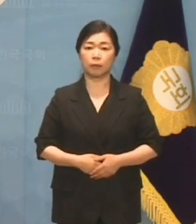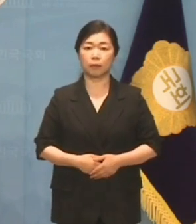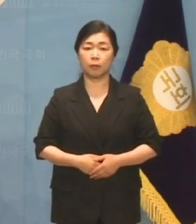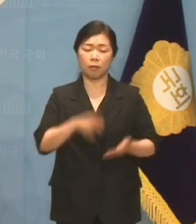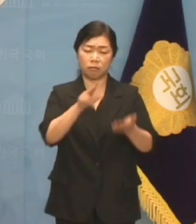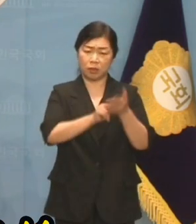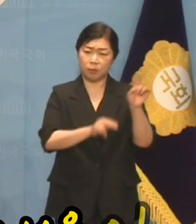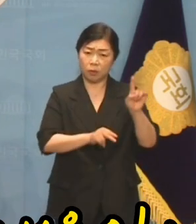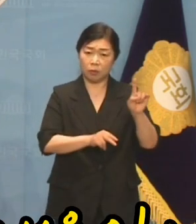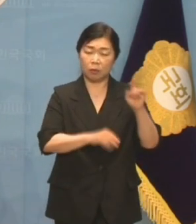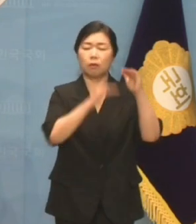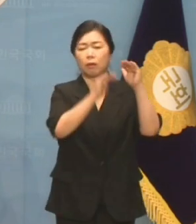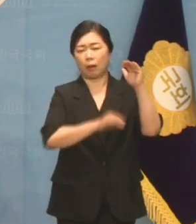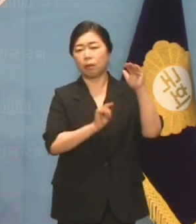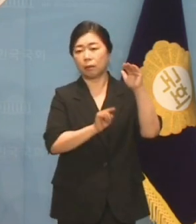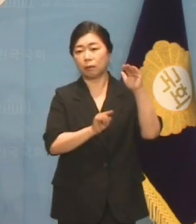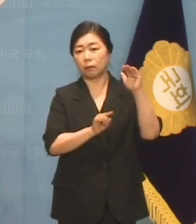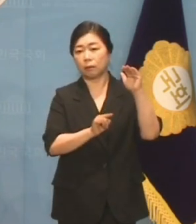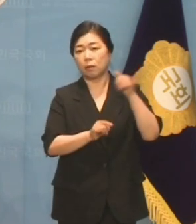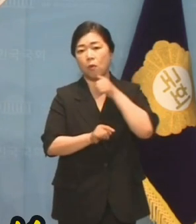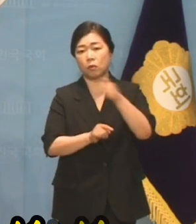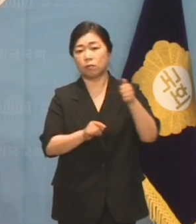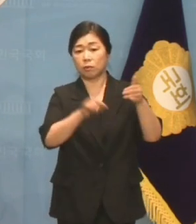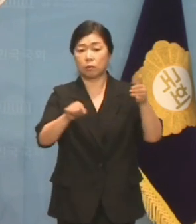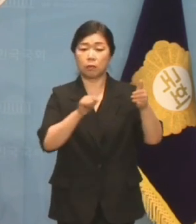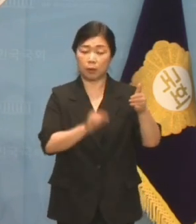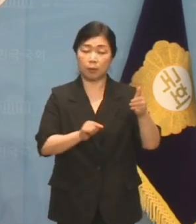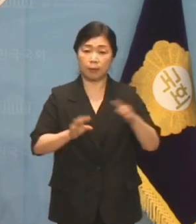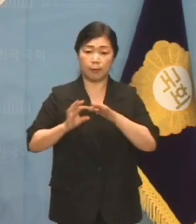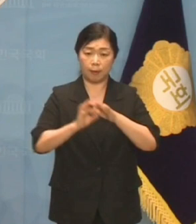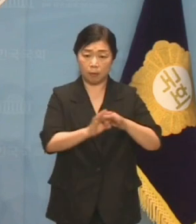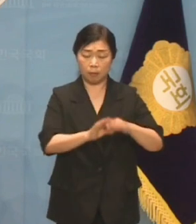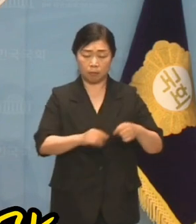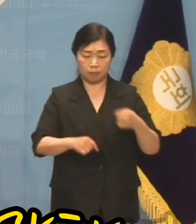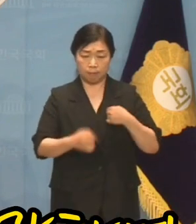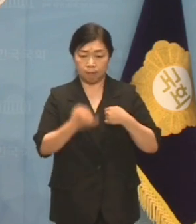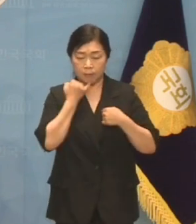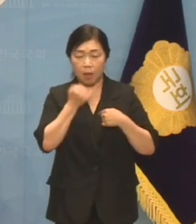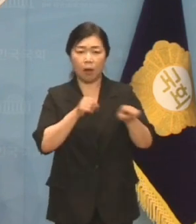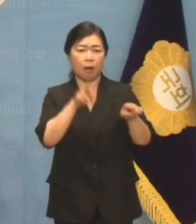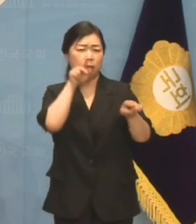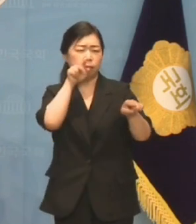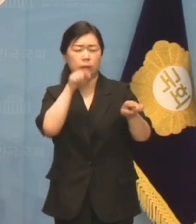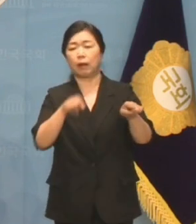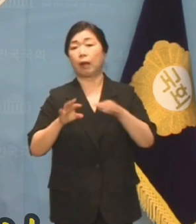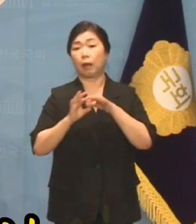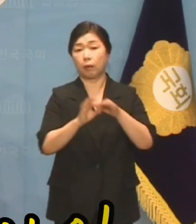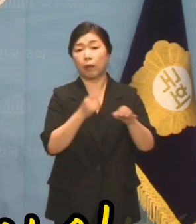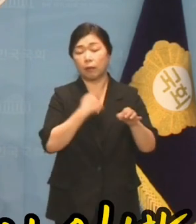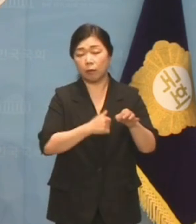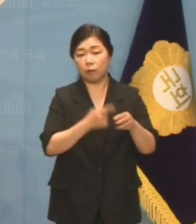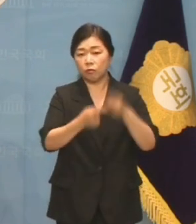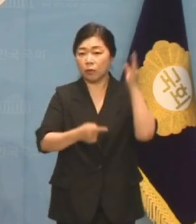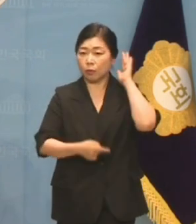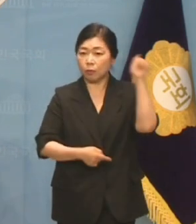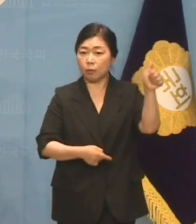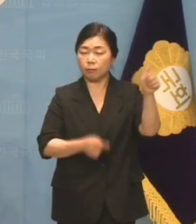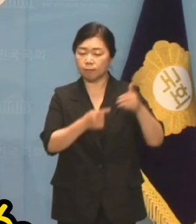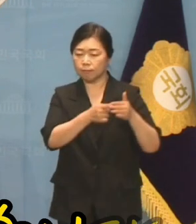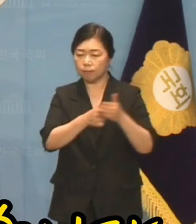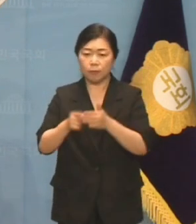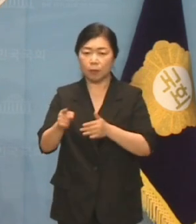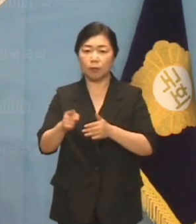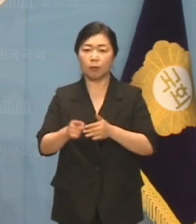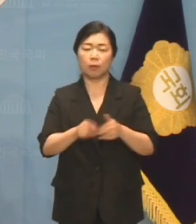더욱 문제는 연설 내용입니다. 50분 연설 내내 내로남불로 일관하며 윤석열 대통령의 일방 독주를